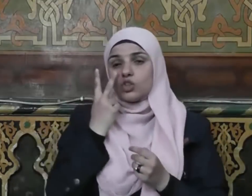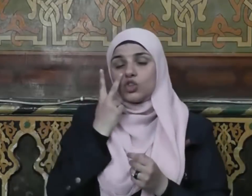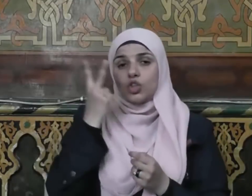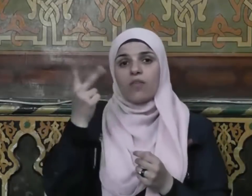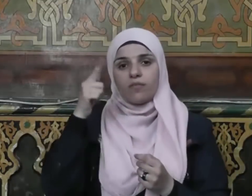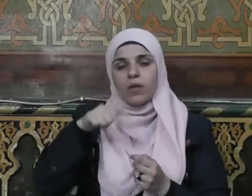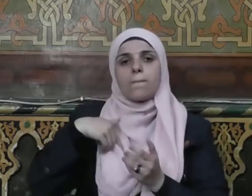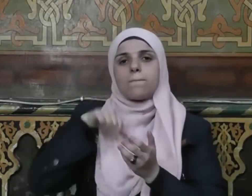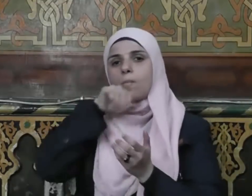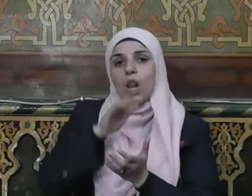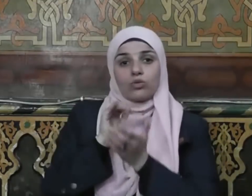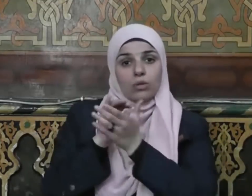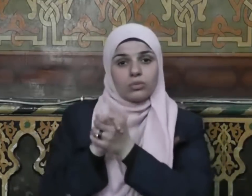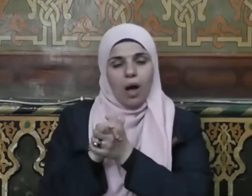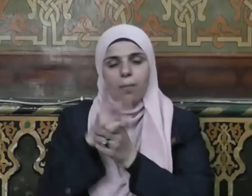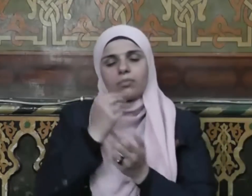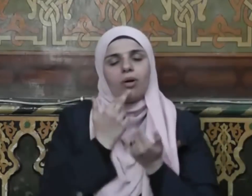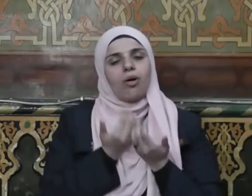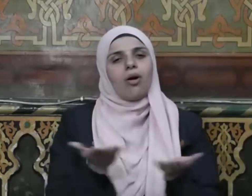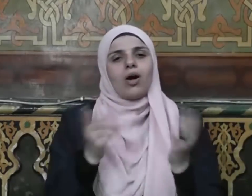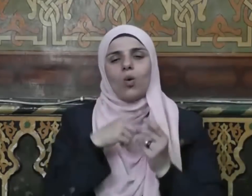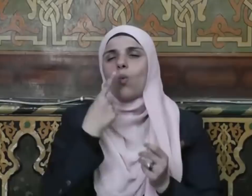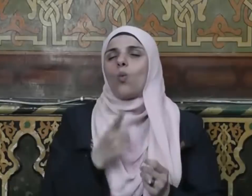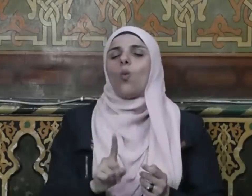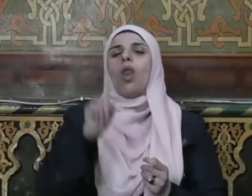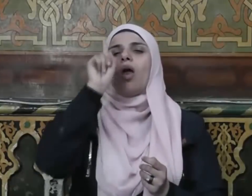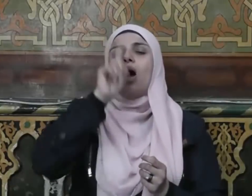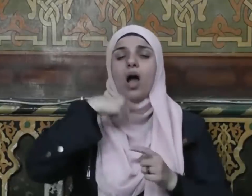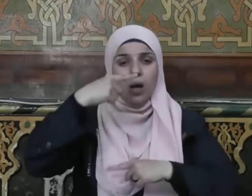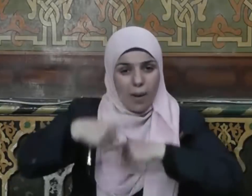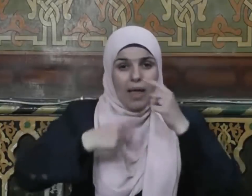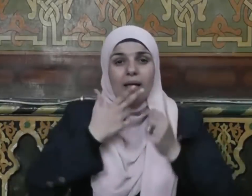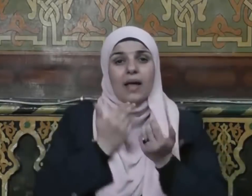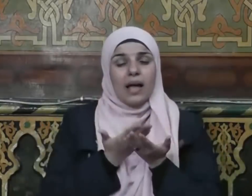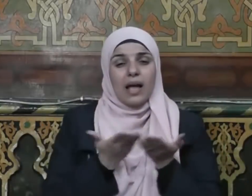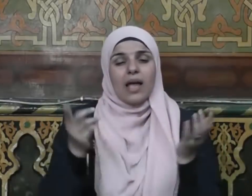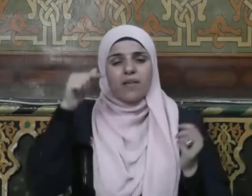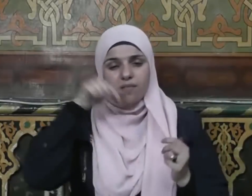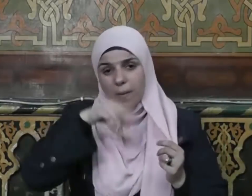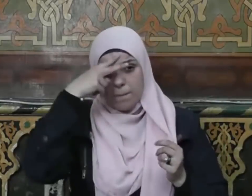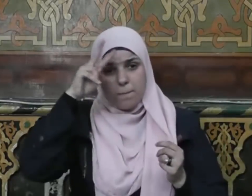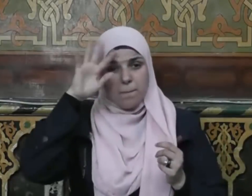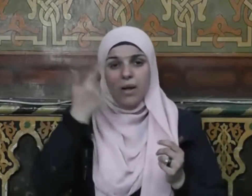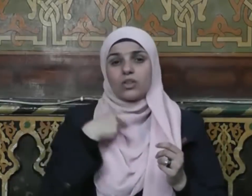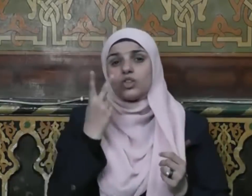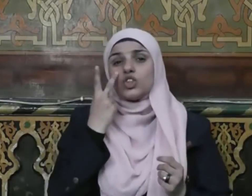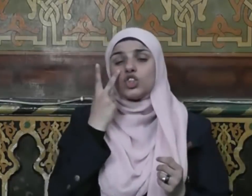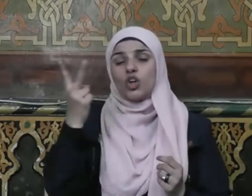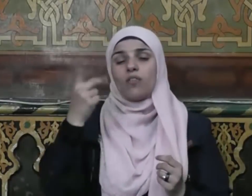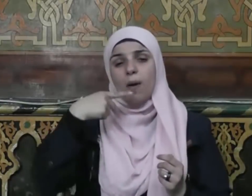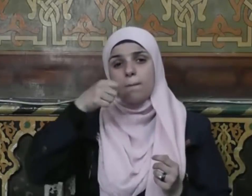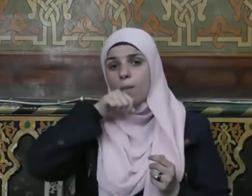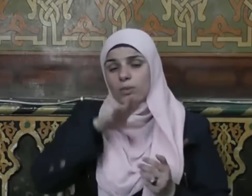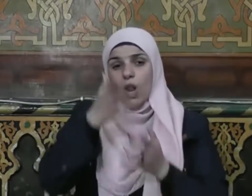رآني